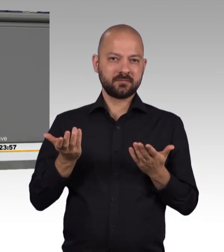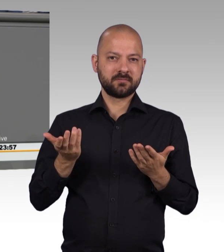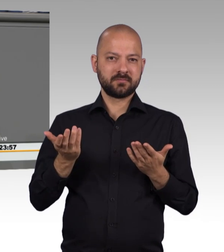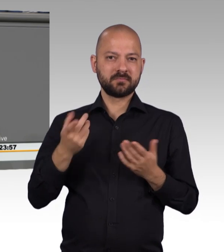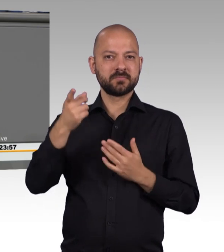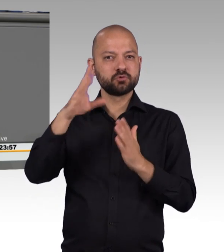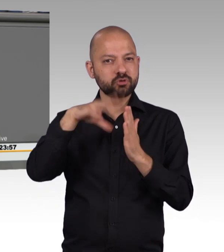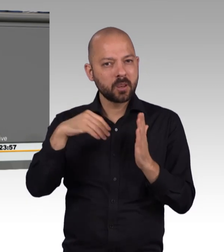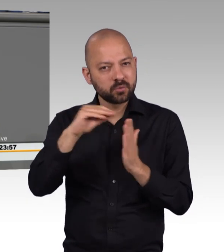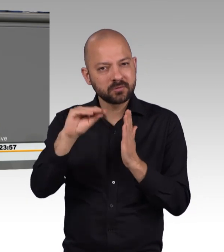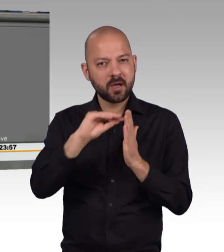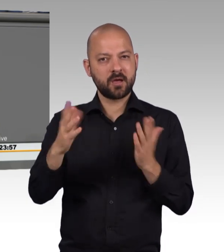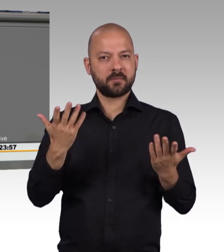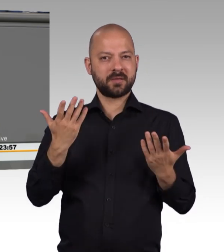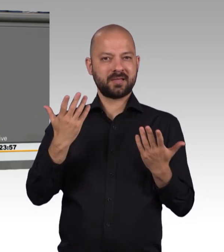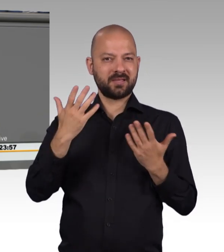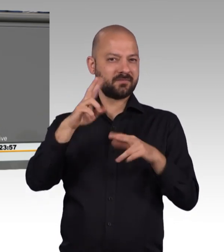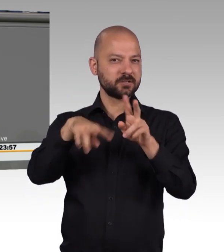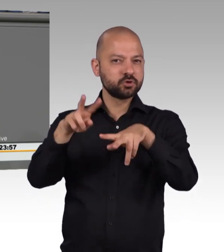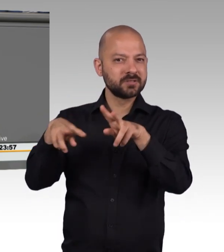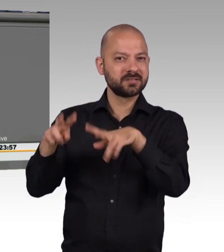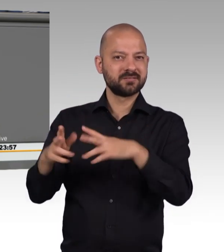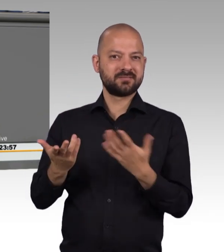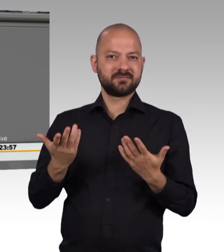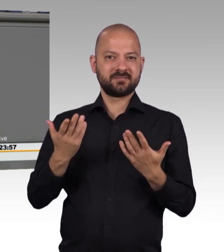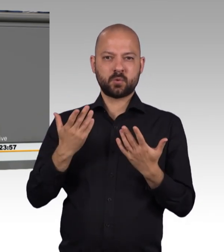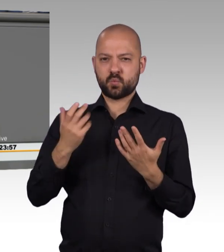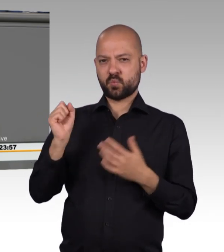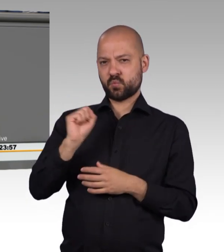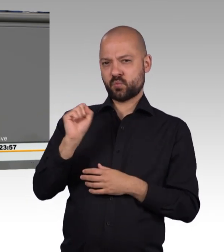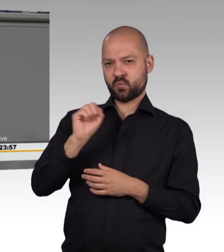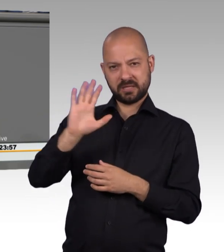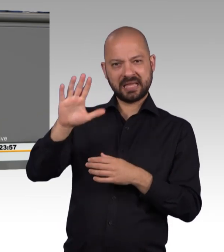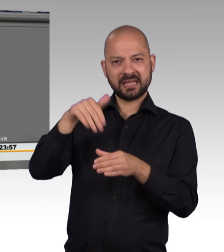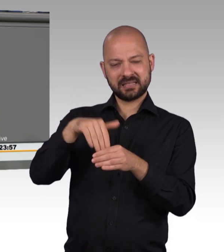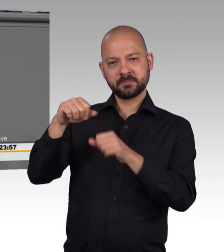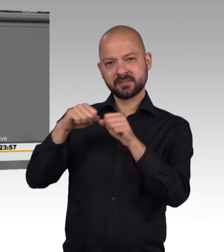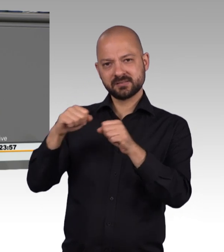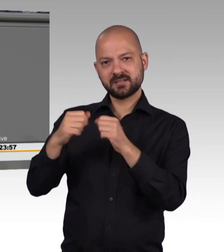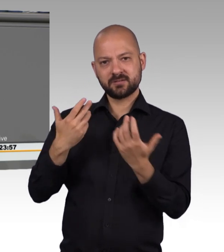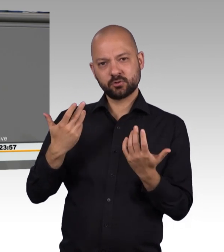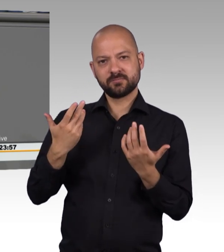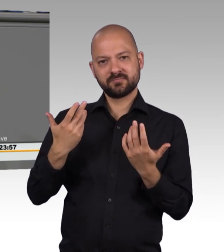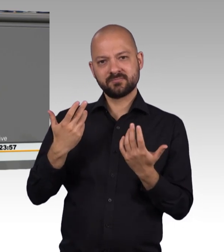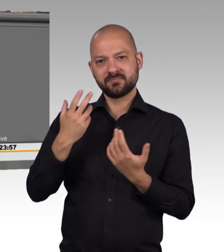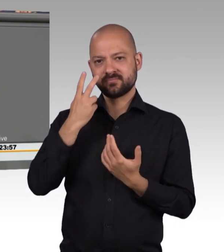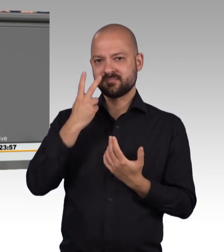Stellungnahme des Bundesinnenministeriums war so tendenziös, dass nur die Vorbehalte der Länder vorgetragen